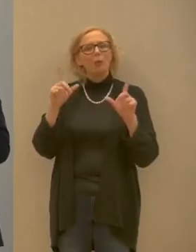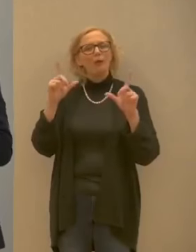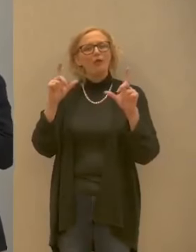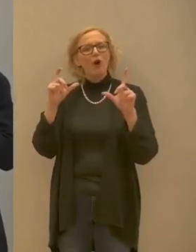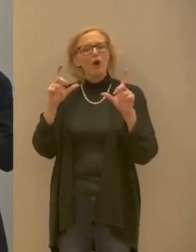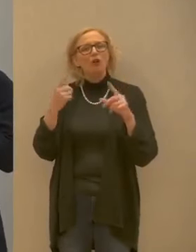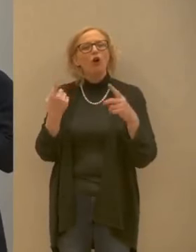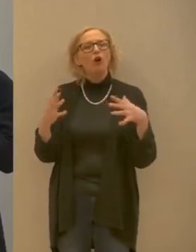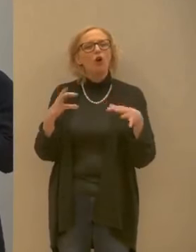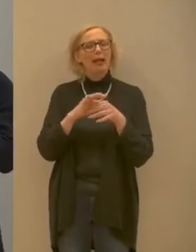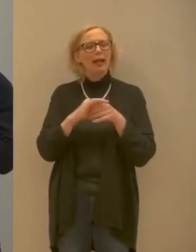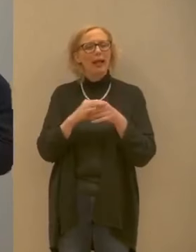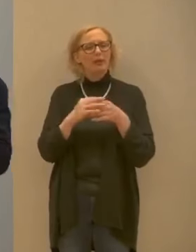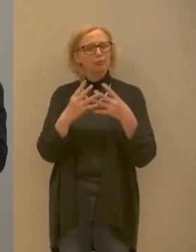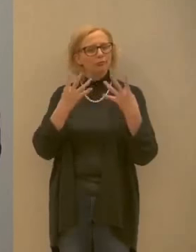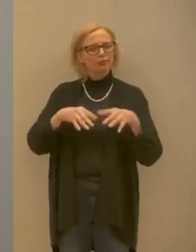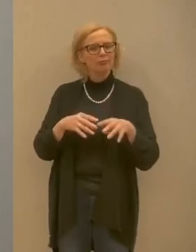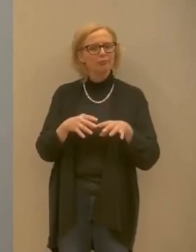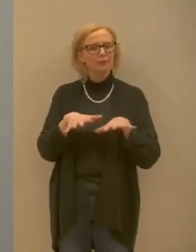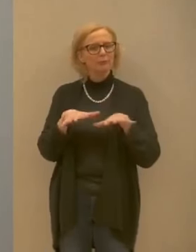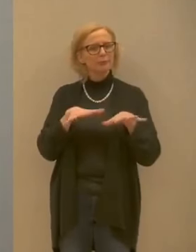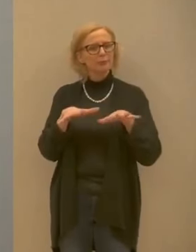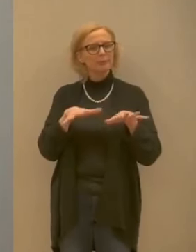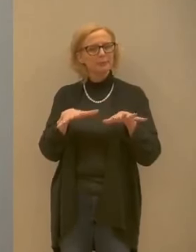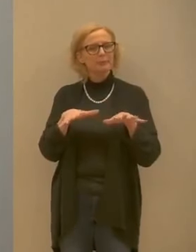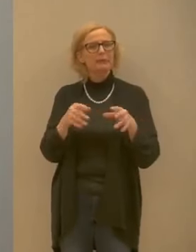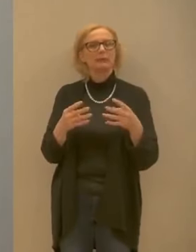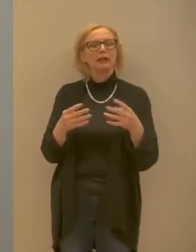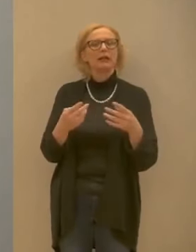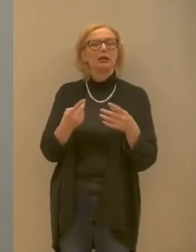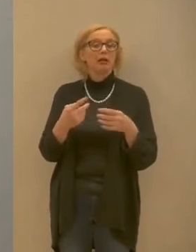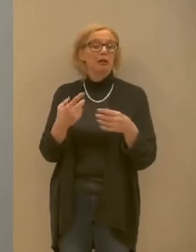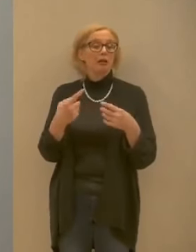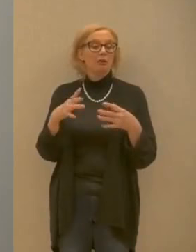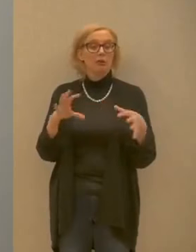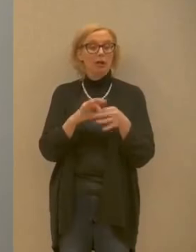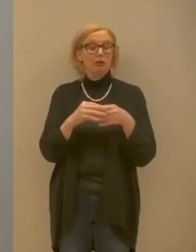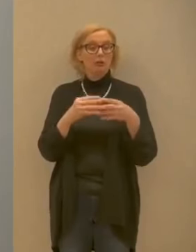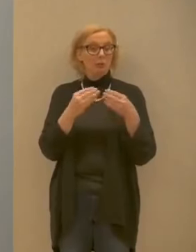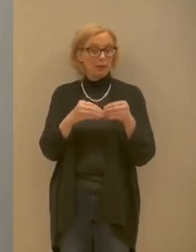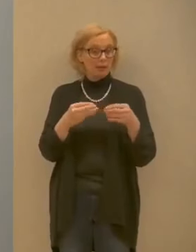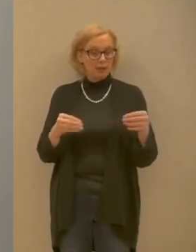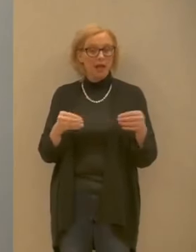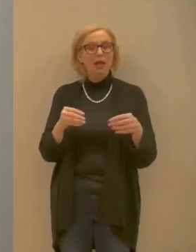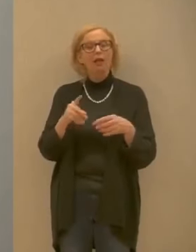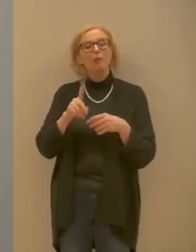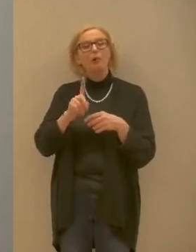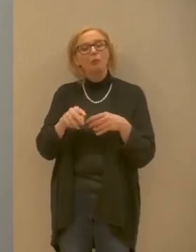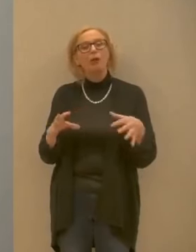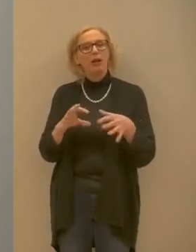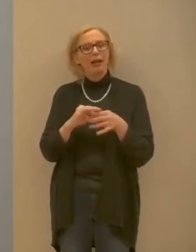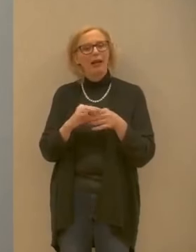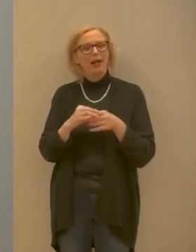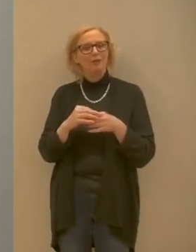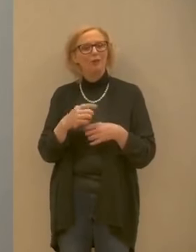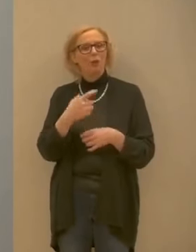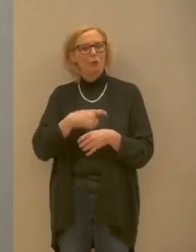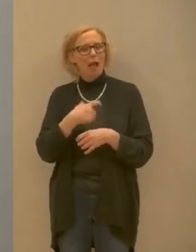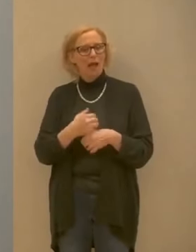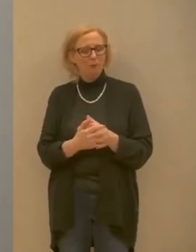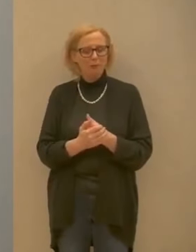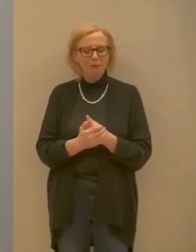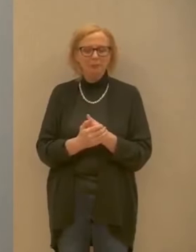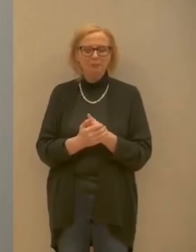organizzativa si sia messa in moto sia da un punto di vista materiale ma soprattutto dal punto di vista umano di che cosa